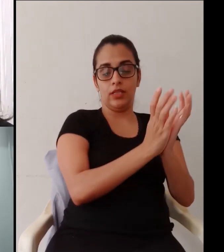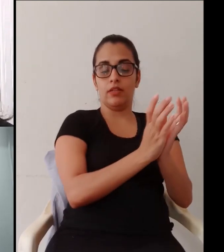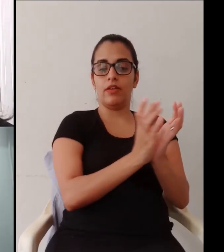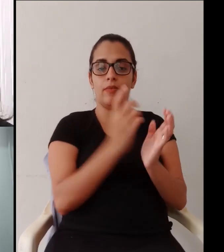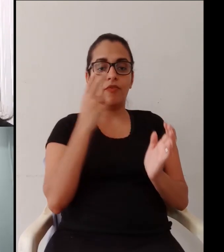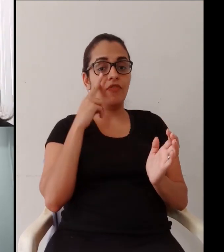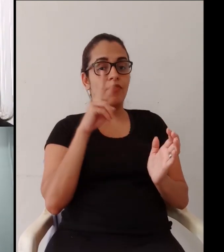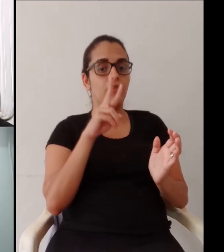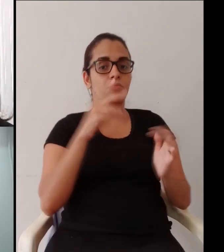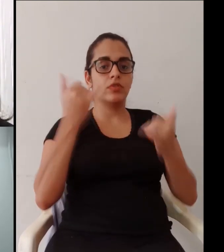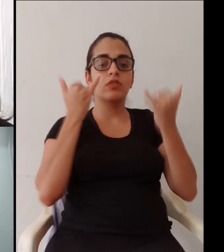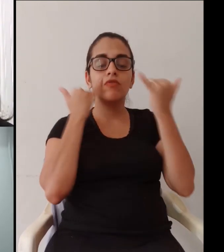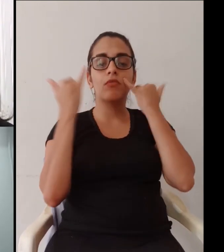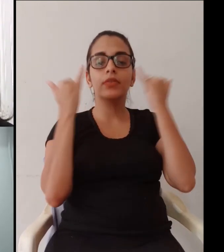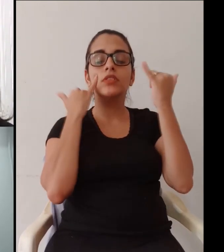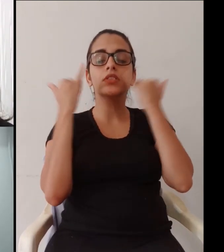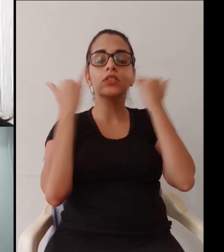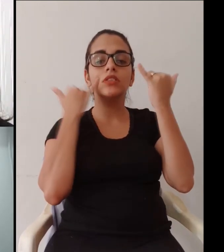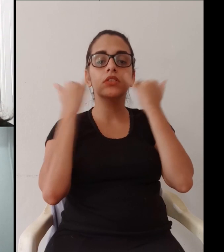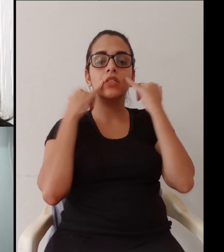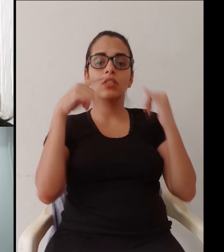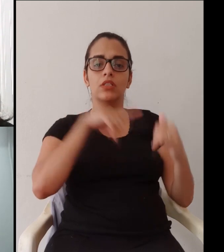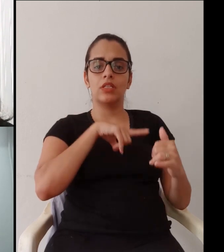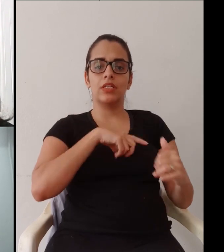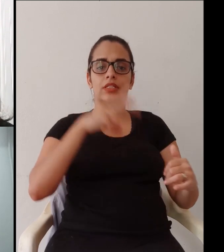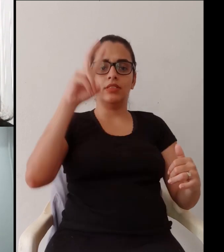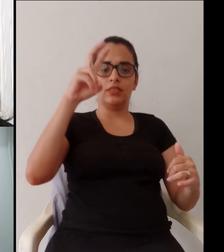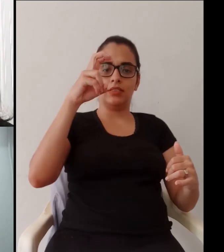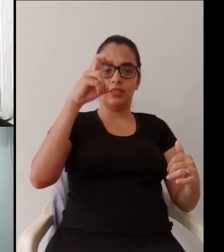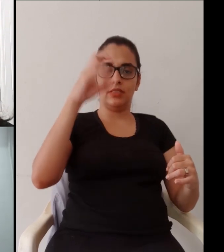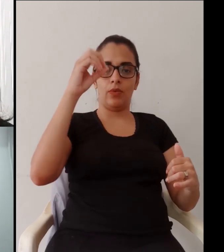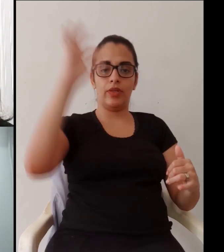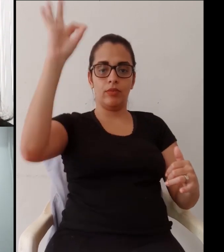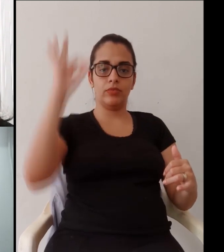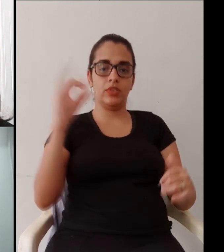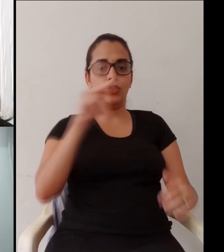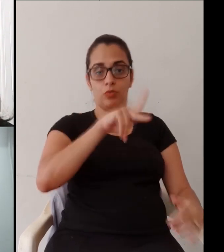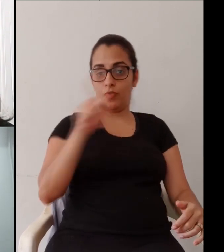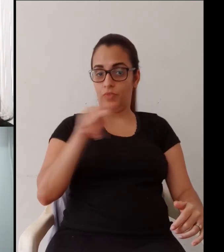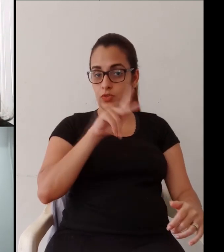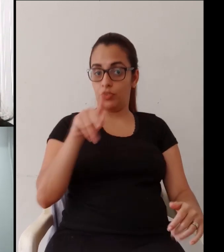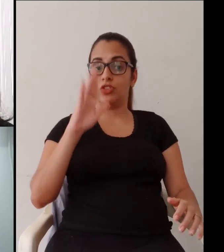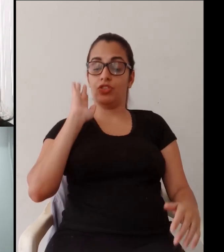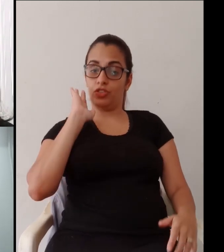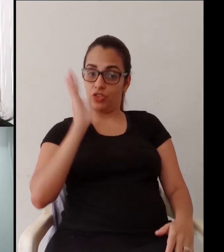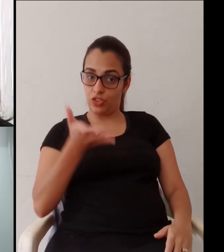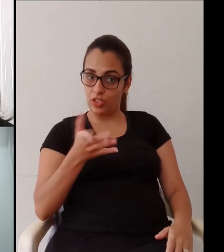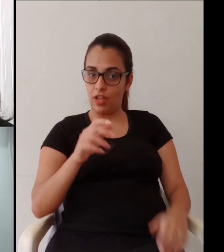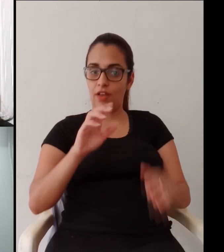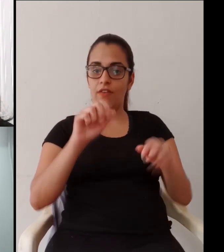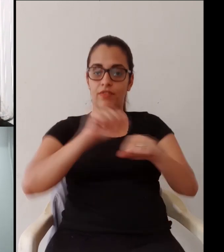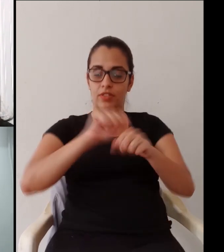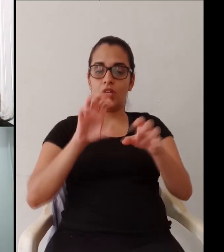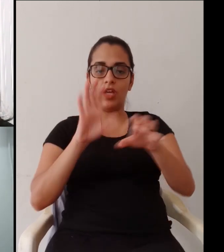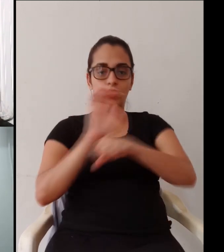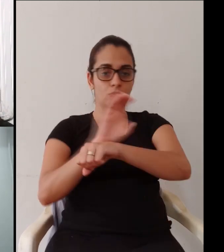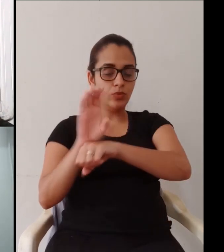então é o que? capacitar a nossa equipe hoje nós no comitê de crise tivemos acesso a uma informação de que